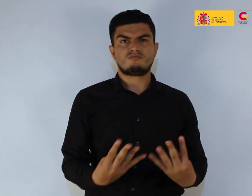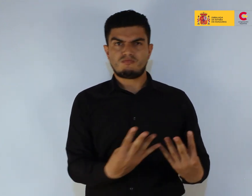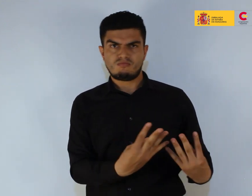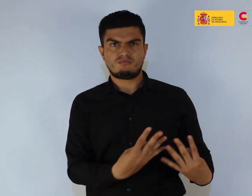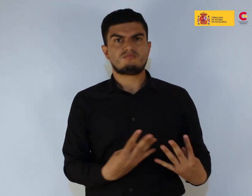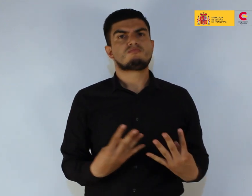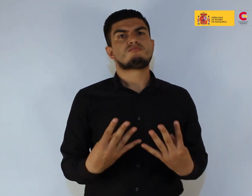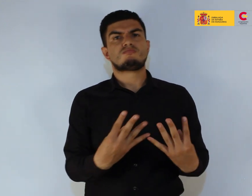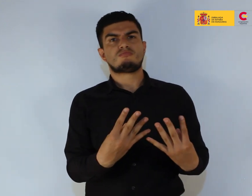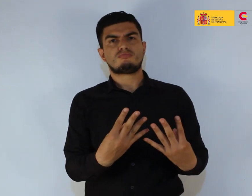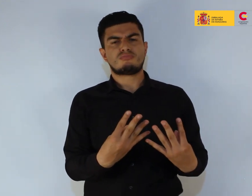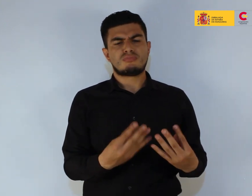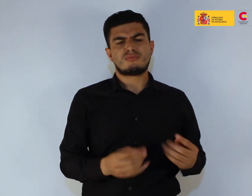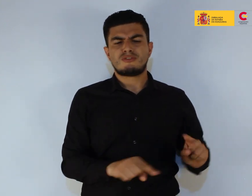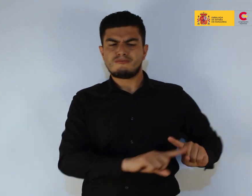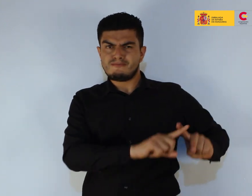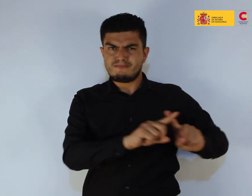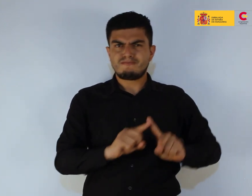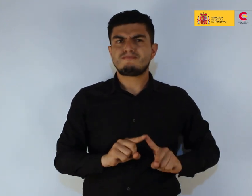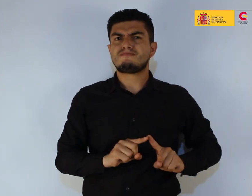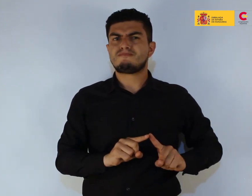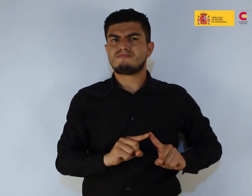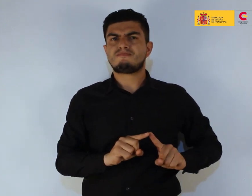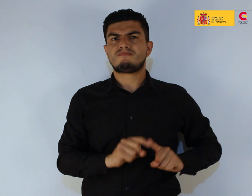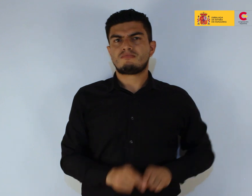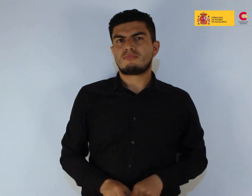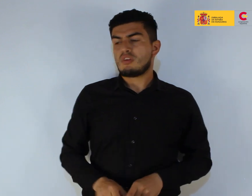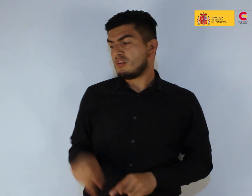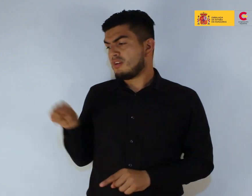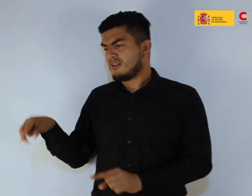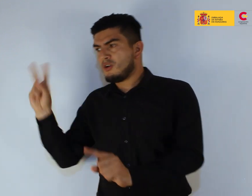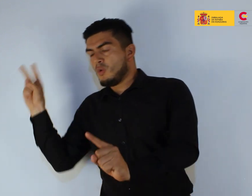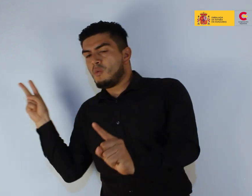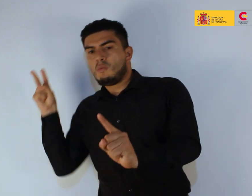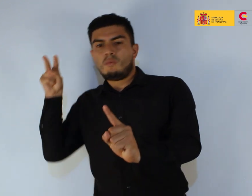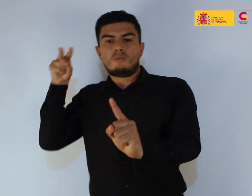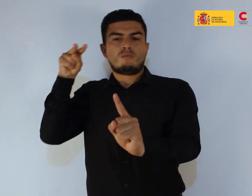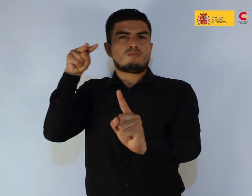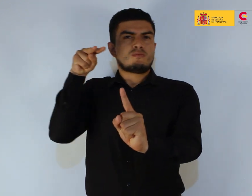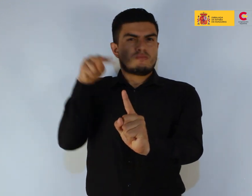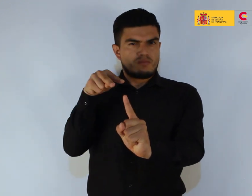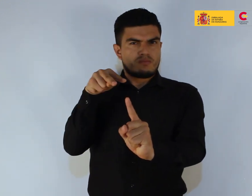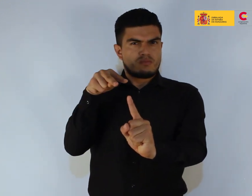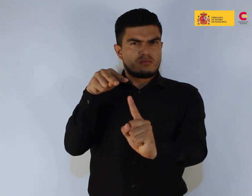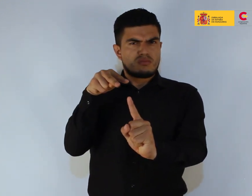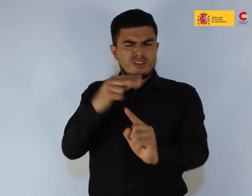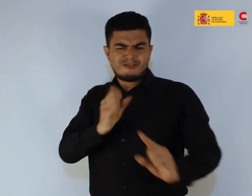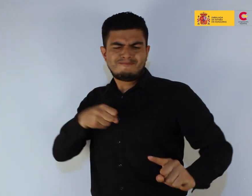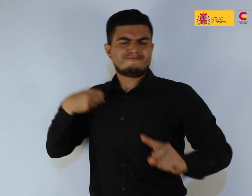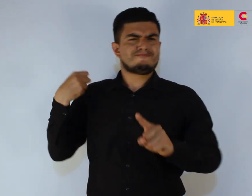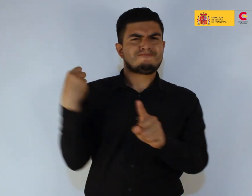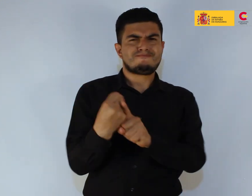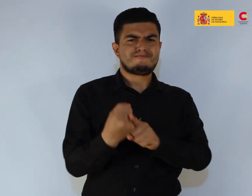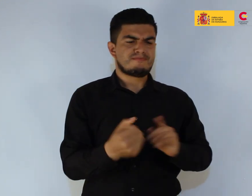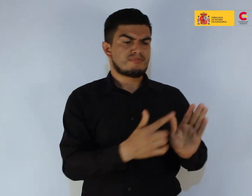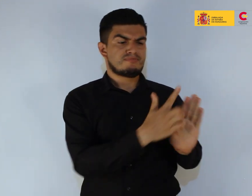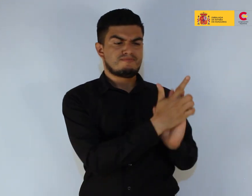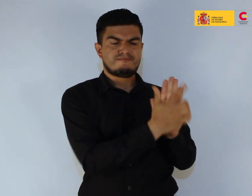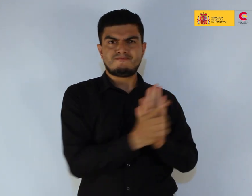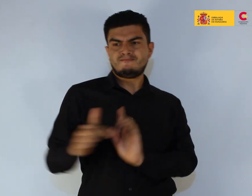de efecto invernadero. Este enfoque reflejaría el impacto variable que la política climática tiene